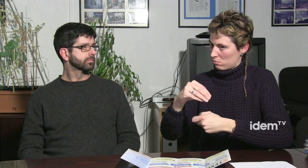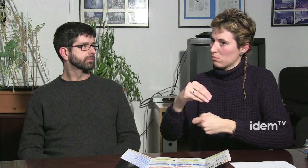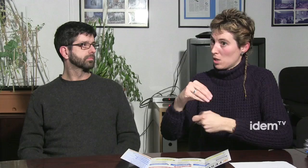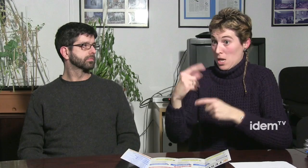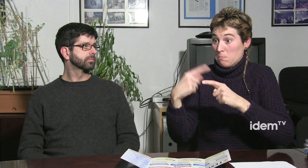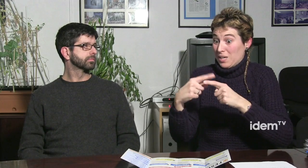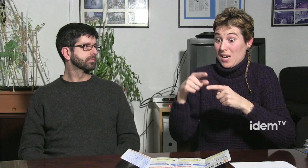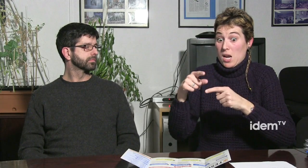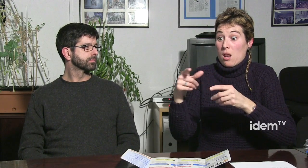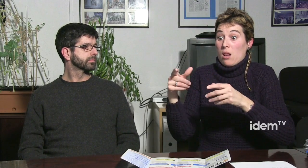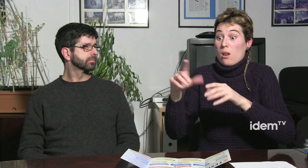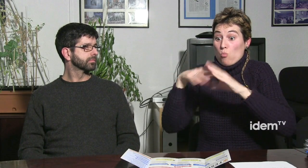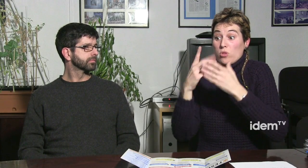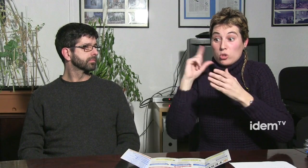trencar aquesta fredor